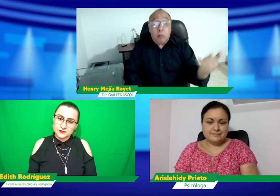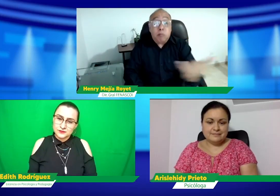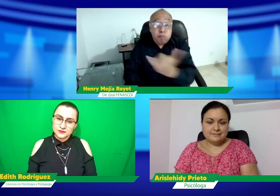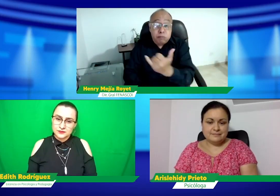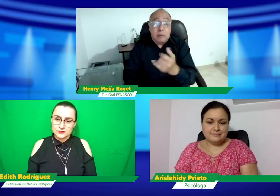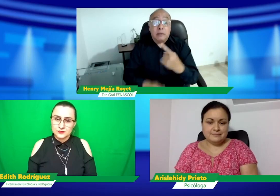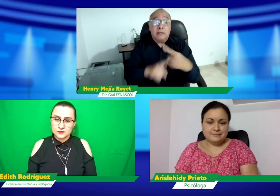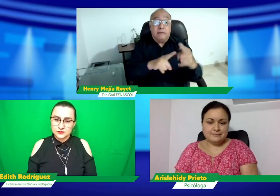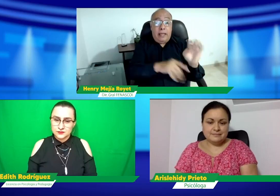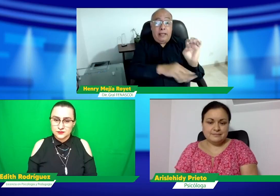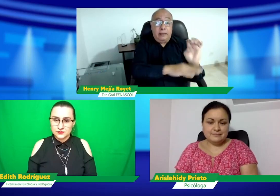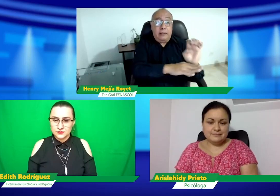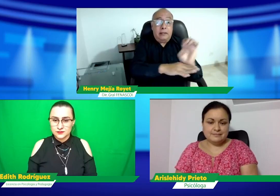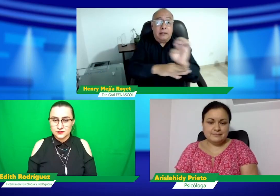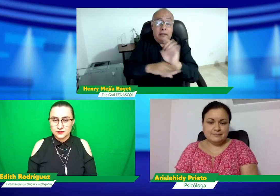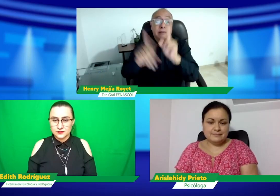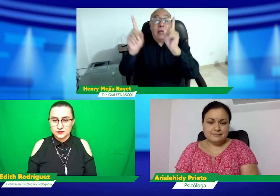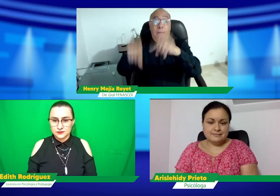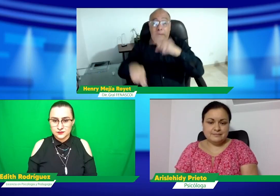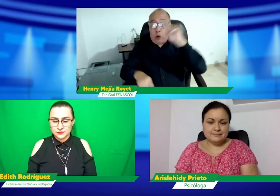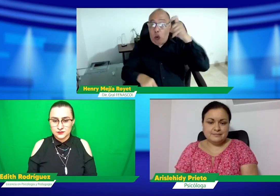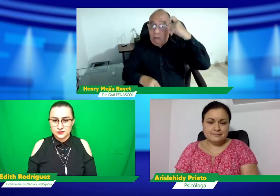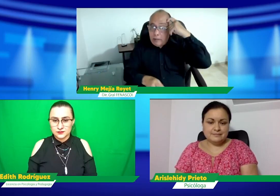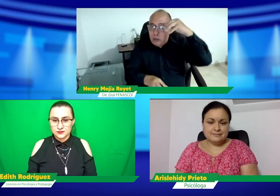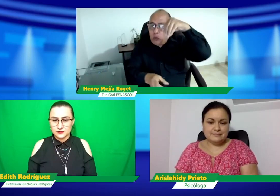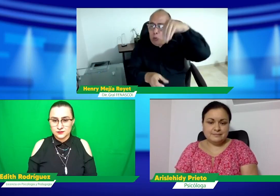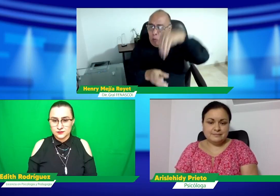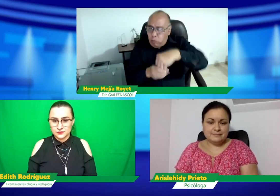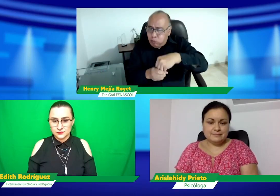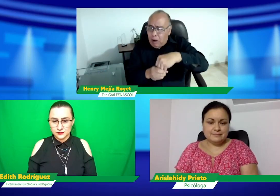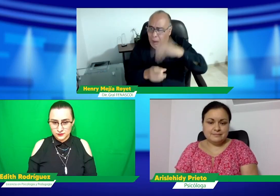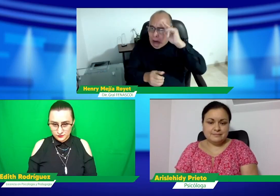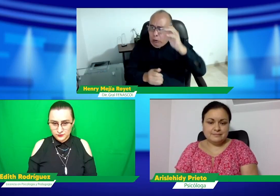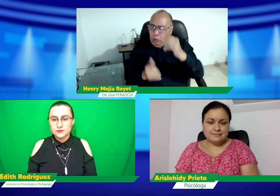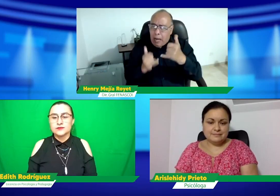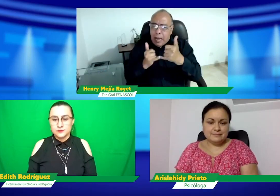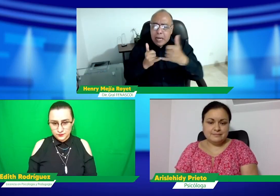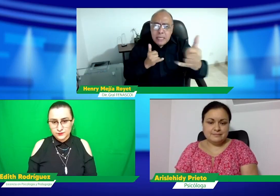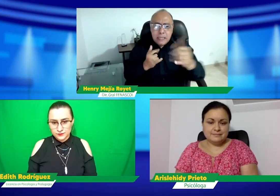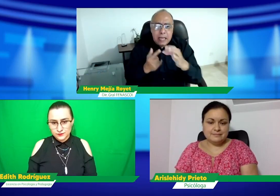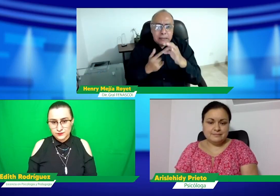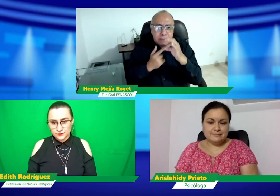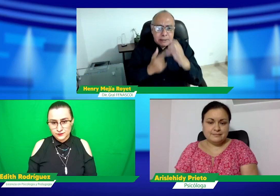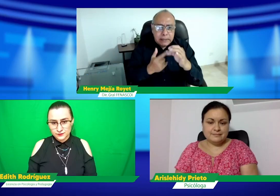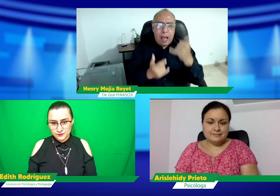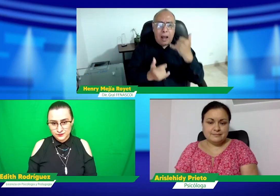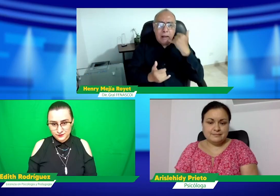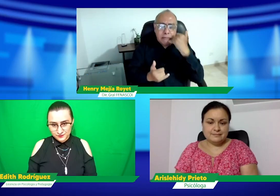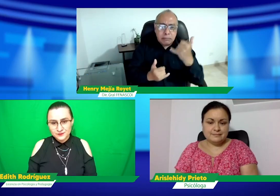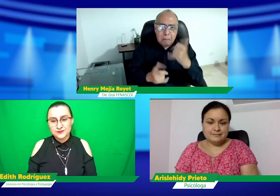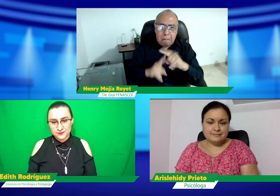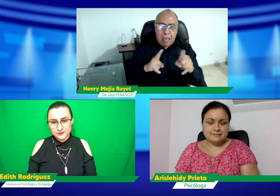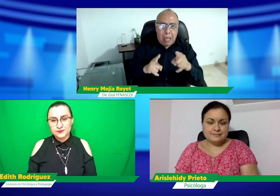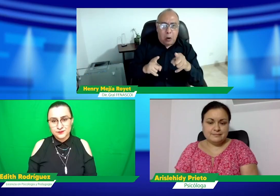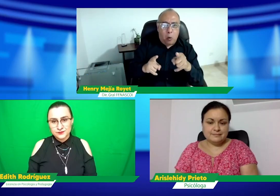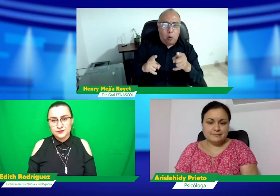actores sordos, que pueden hacer este tipo de incidencia, y también las personas oyentes, por ejemplo,